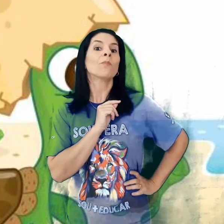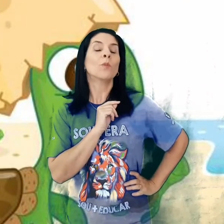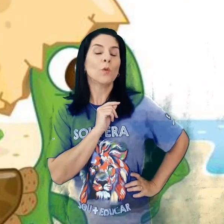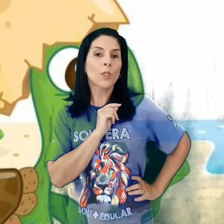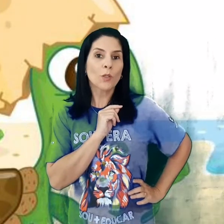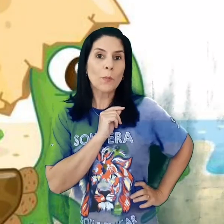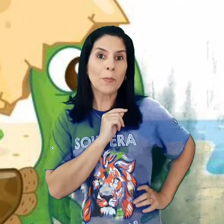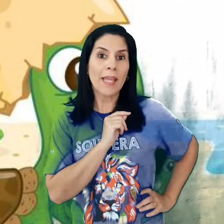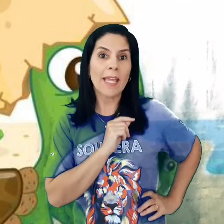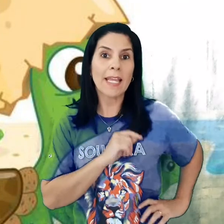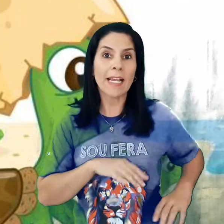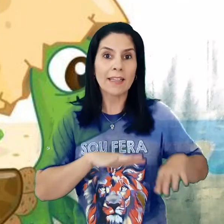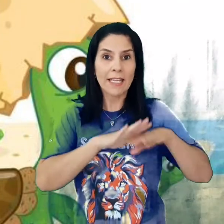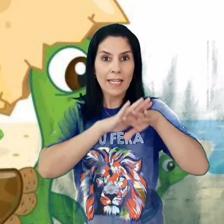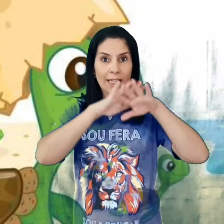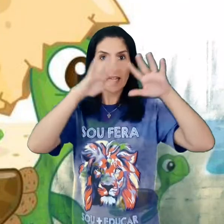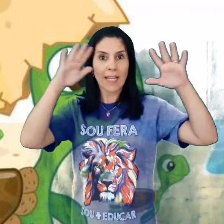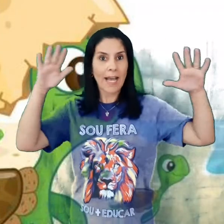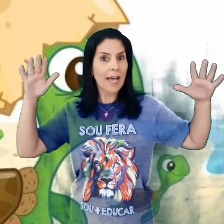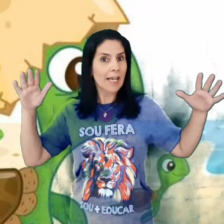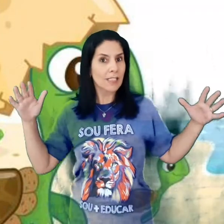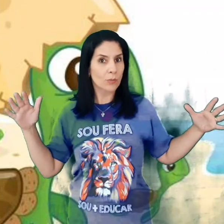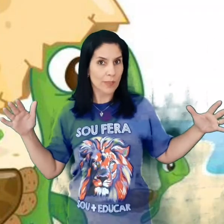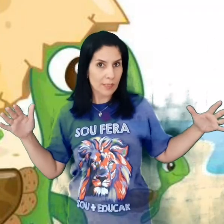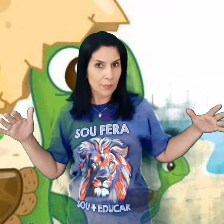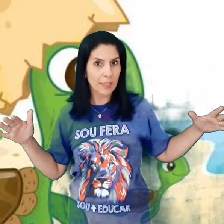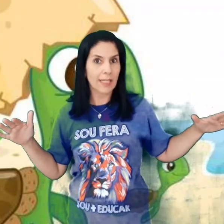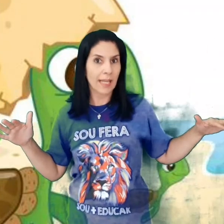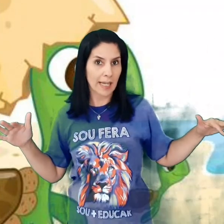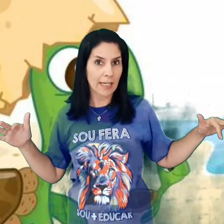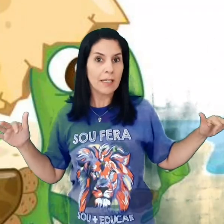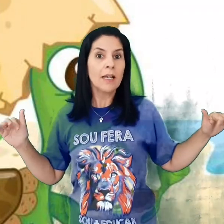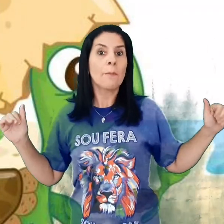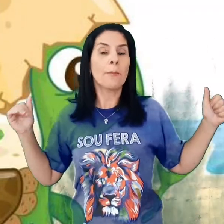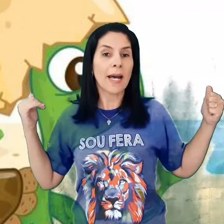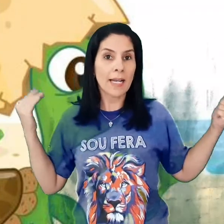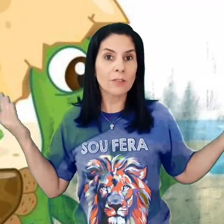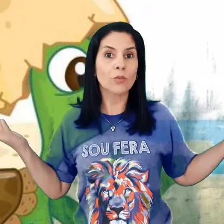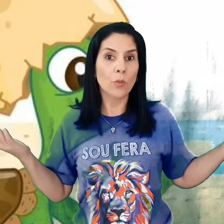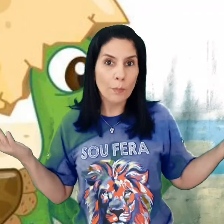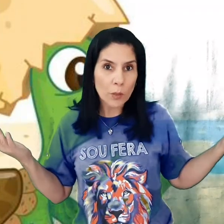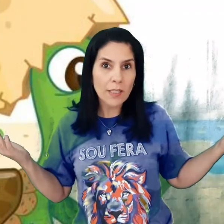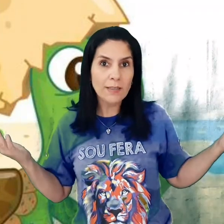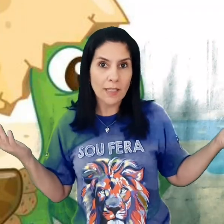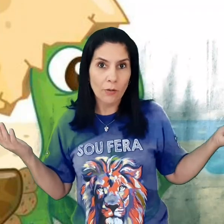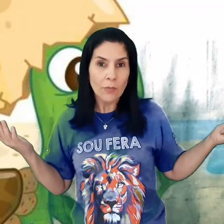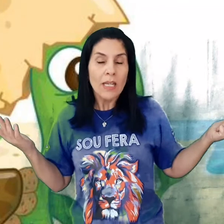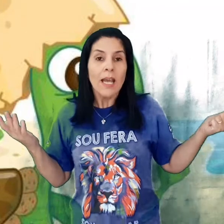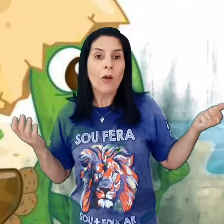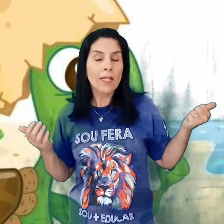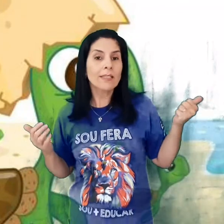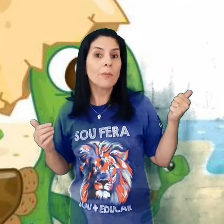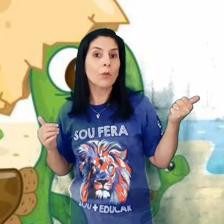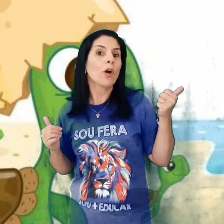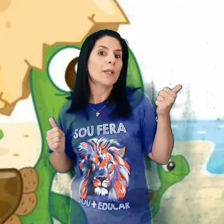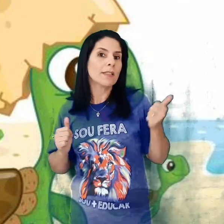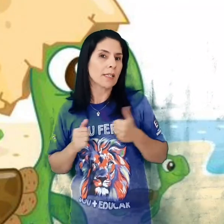Muito bem, ela tem aquele casco em cima dela para a sua proteção. Alguém sabe o nome desse